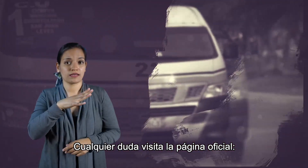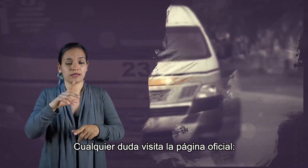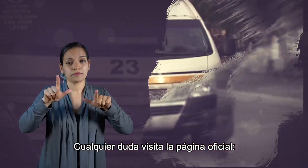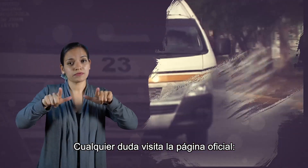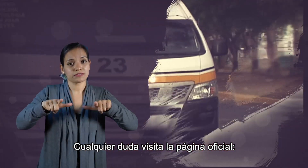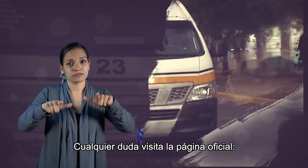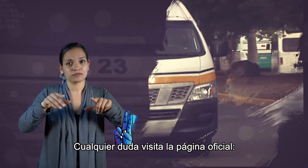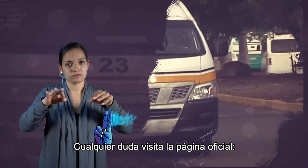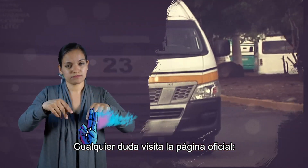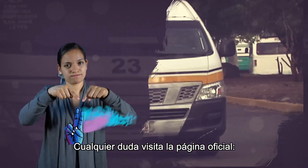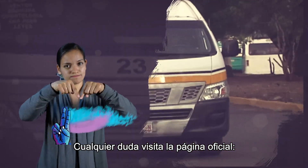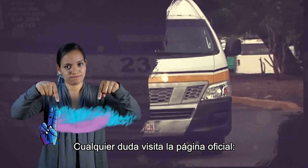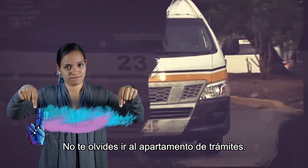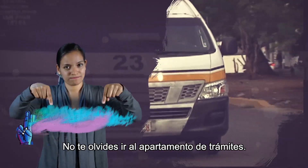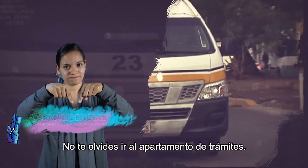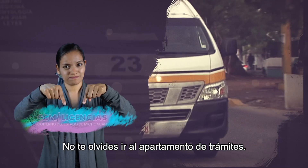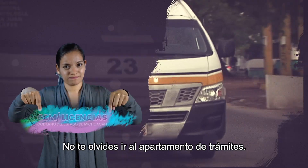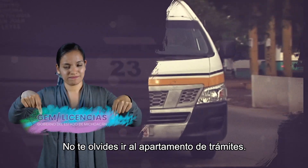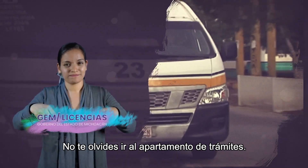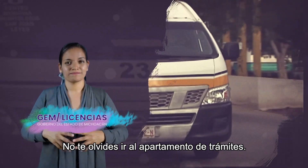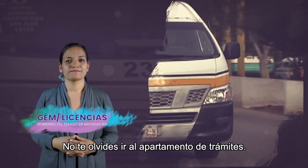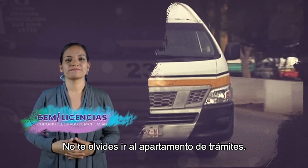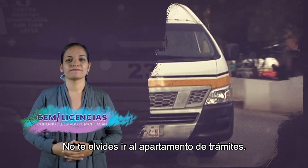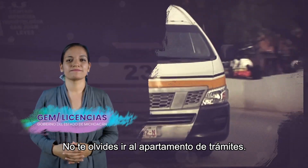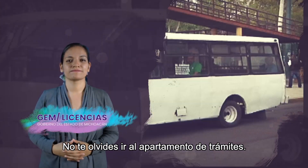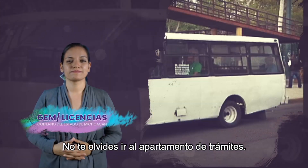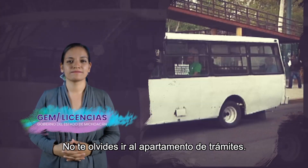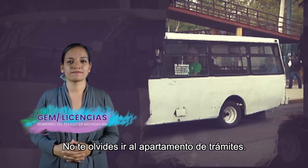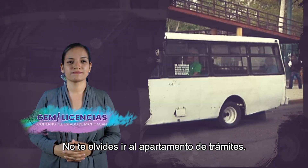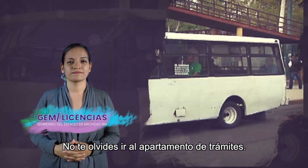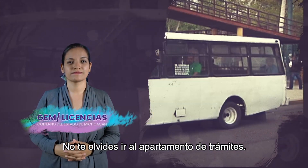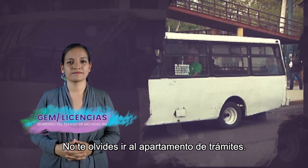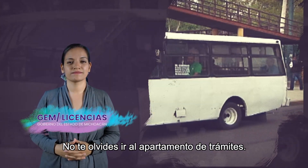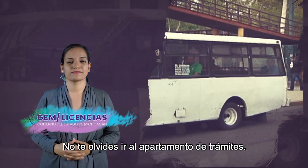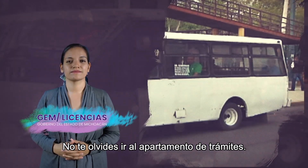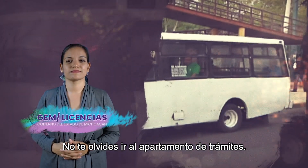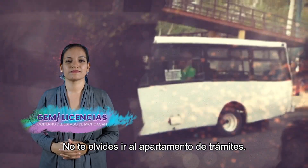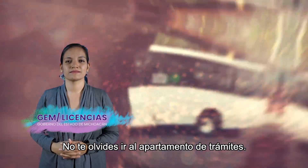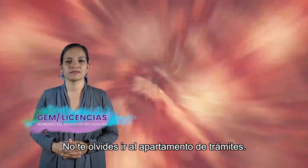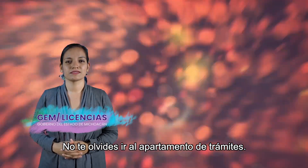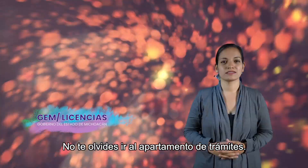visita la página oficial. No te olvides de ir al apartamento de trámites.